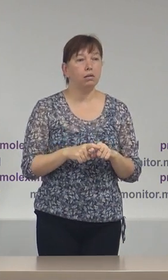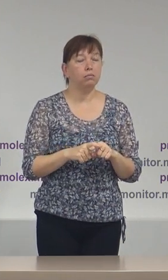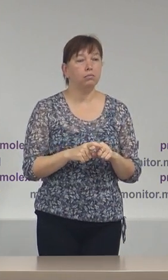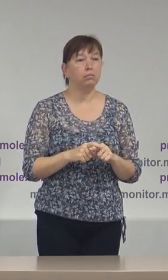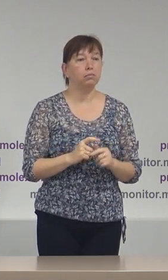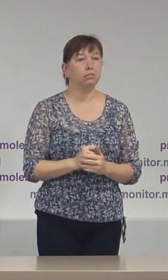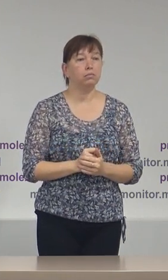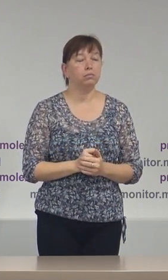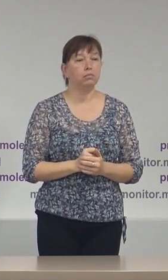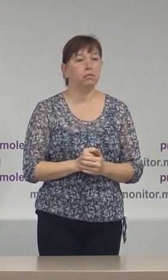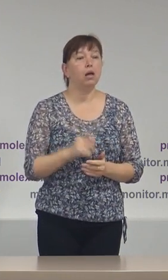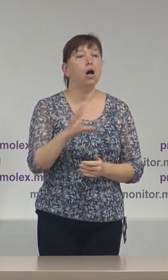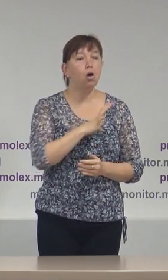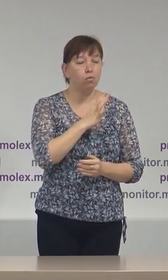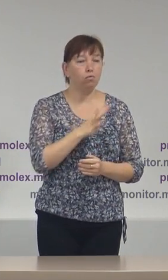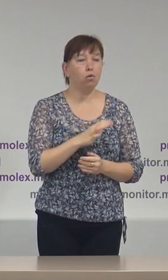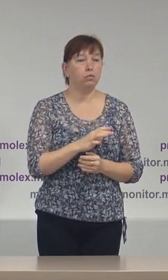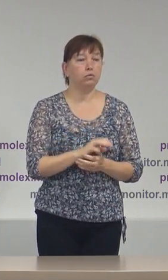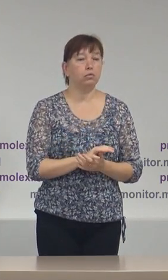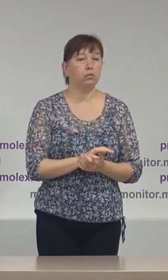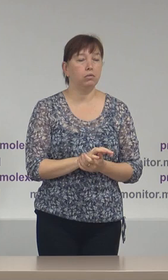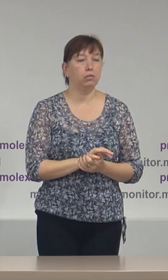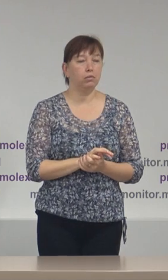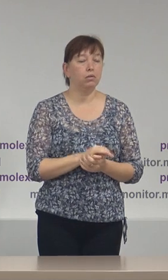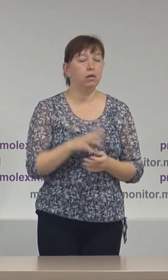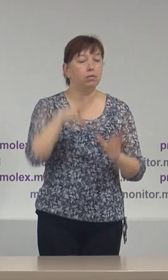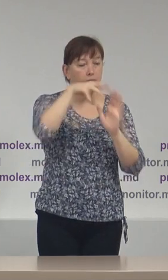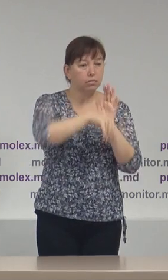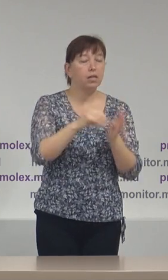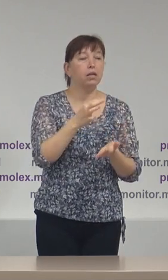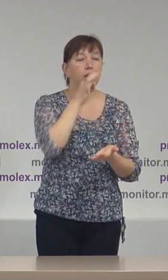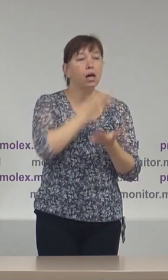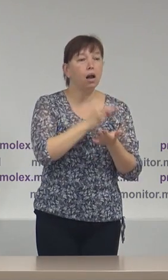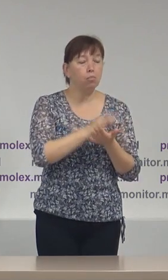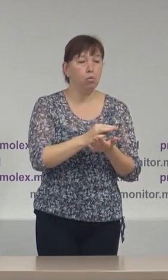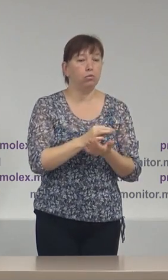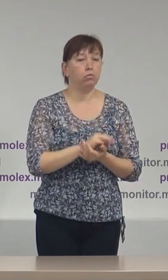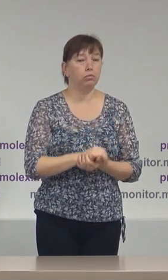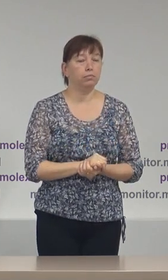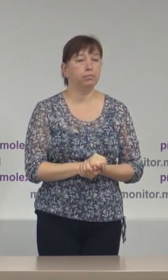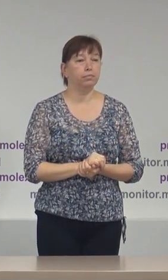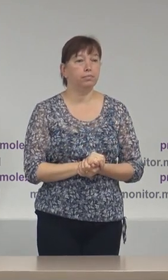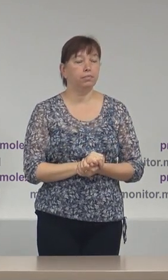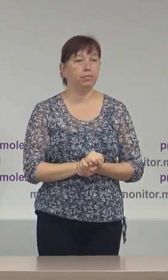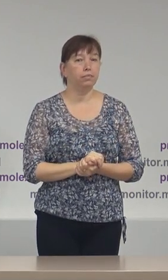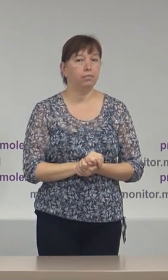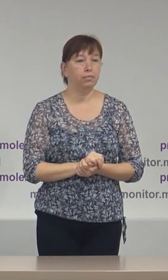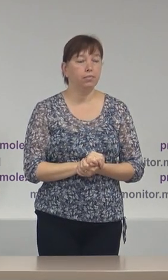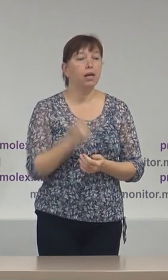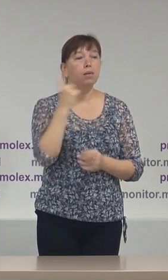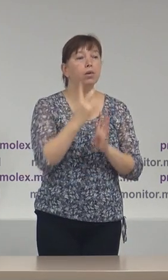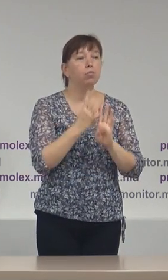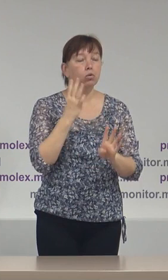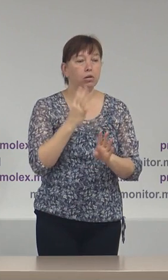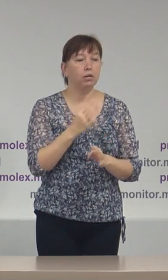care au fost reflectate în raportul de monitorizare intermediar numărul 4. Deci, în